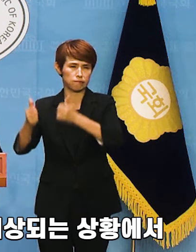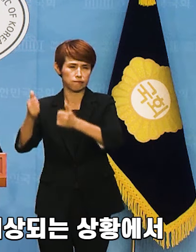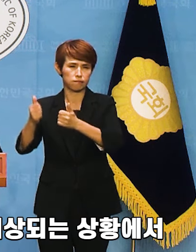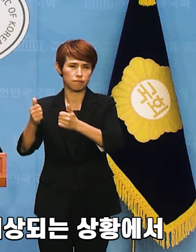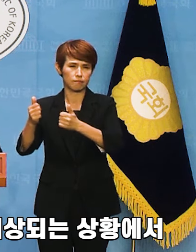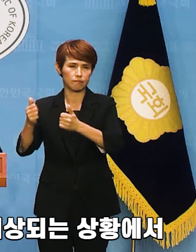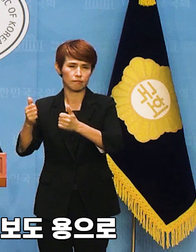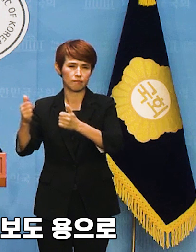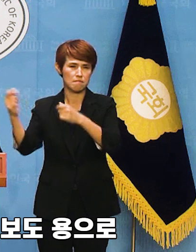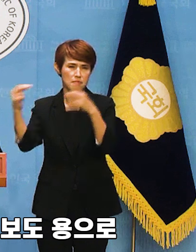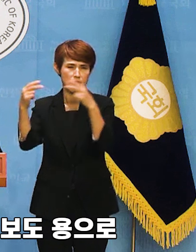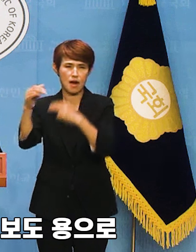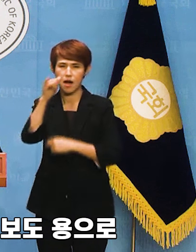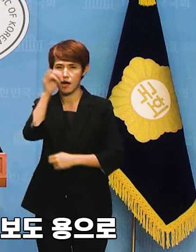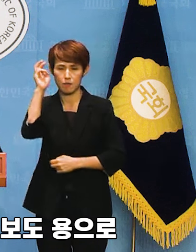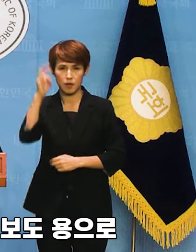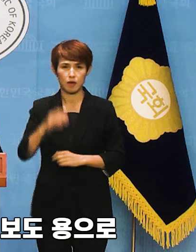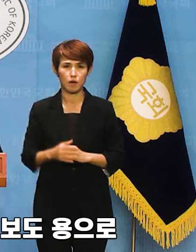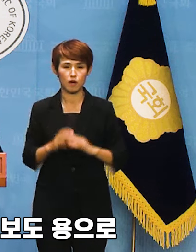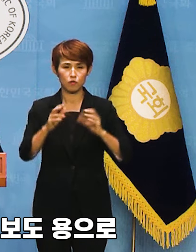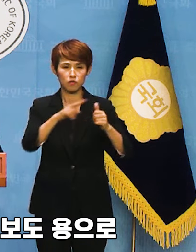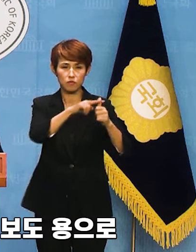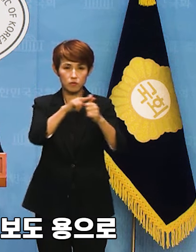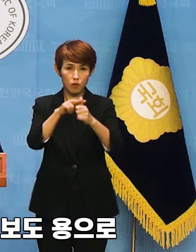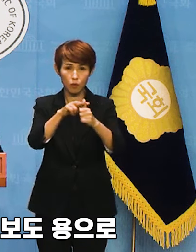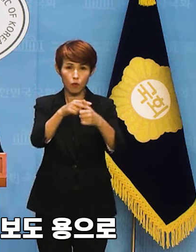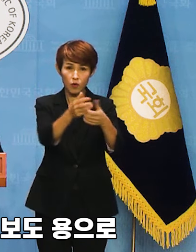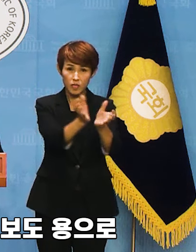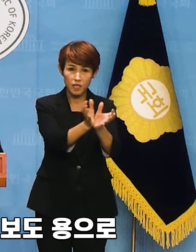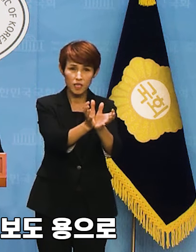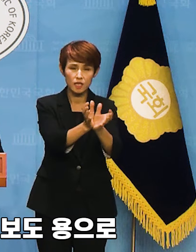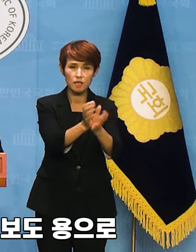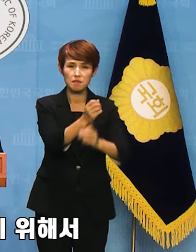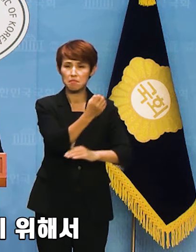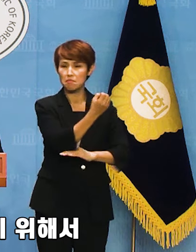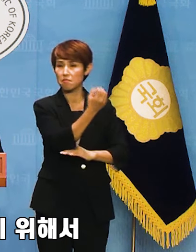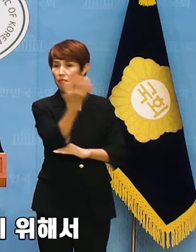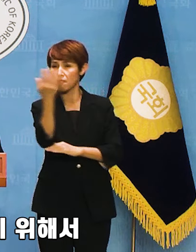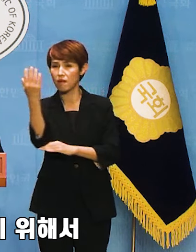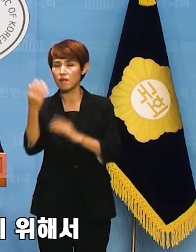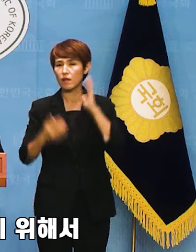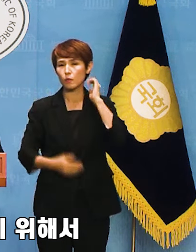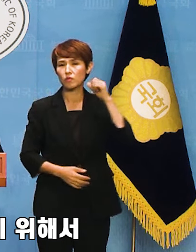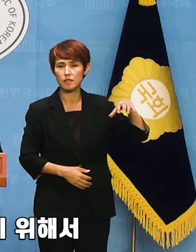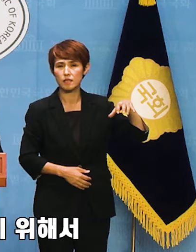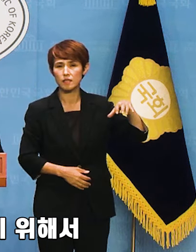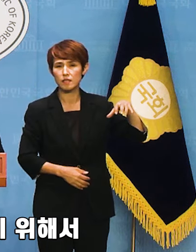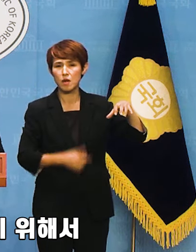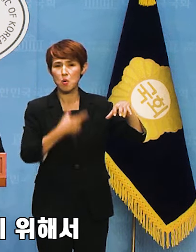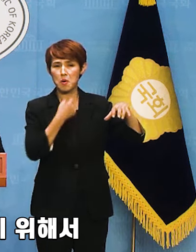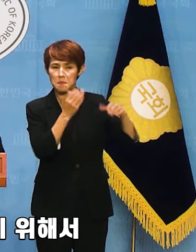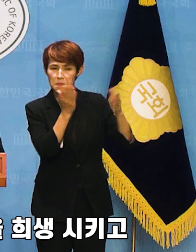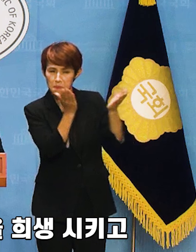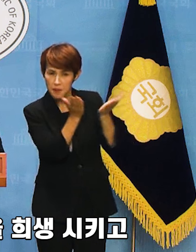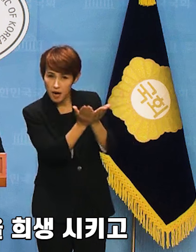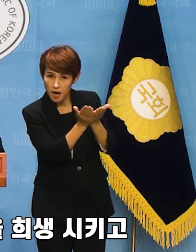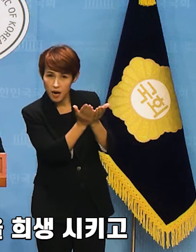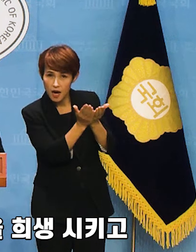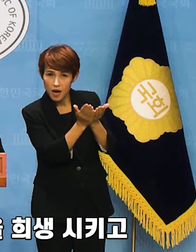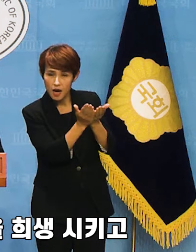상황에서 국정원이 섣불리 언론 보도형으로 대통령실 입맞추기 위해서